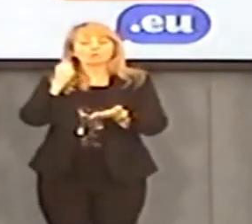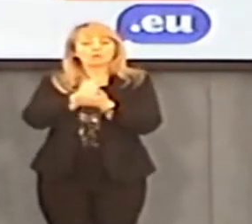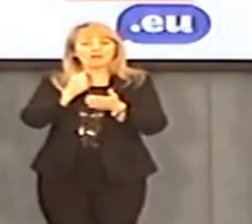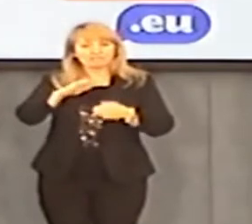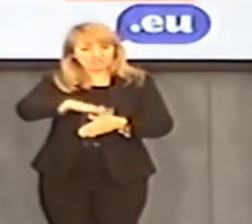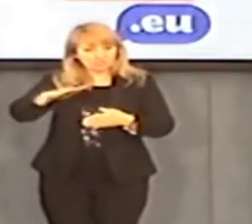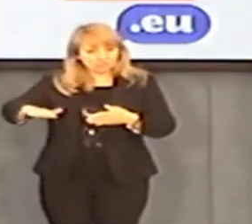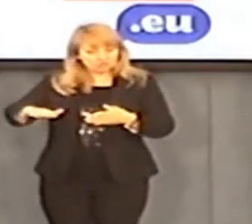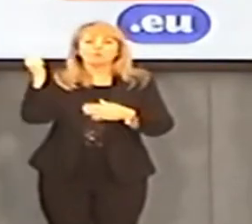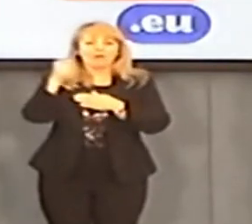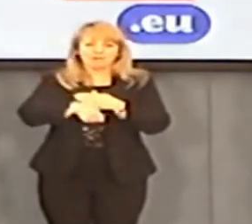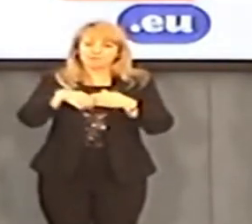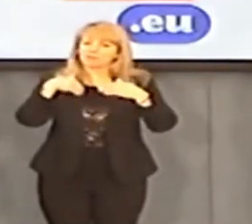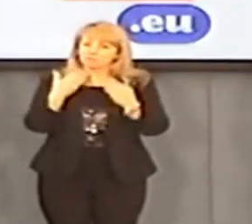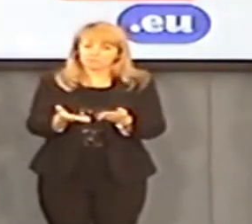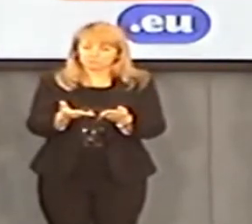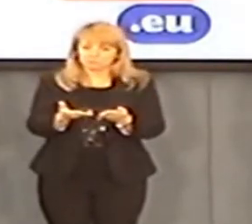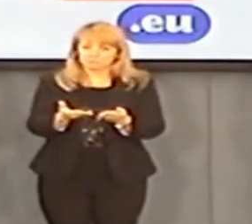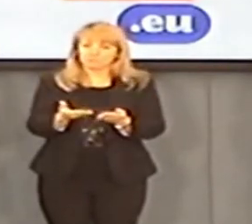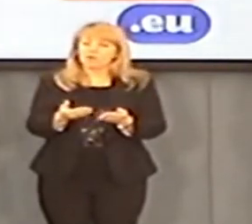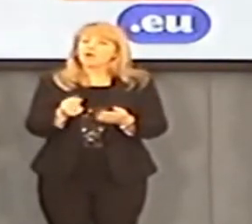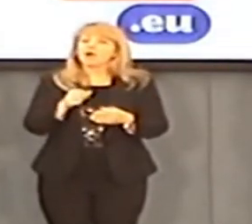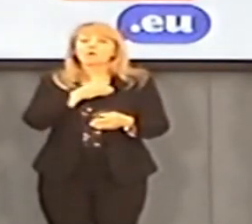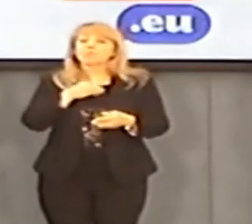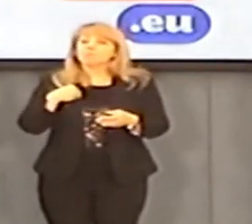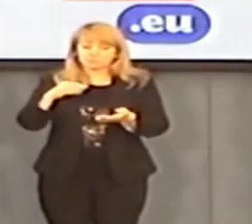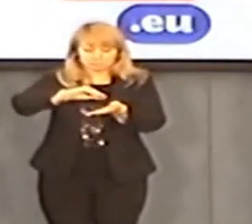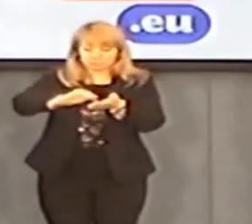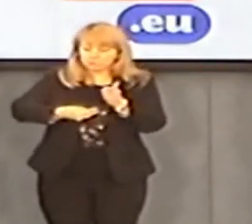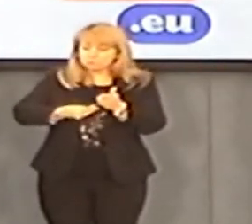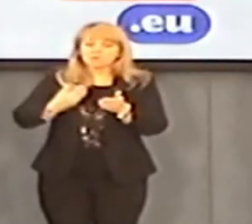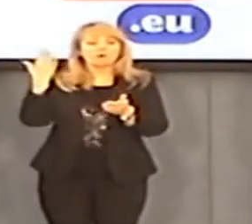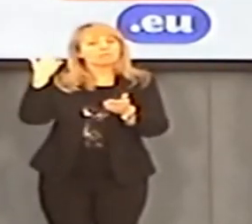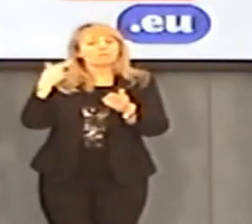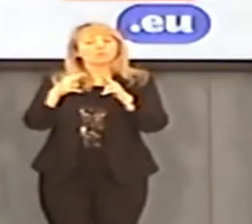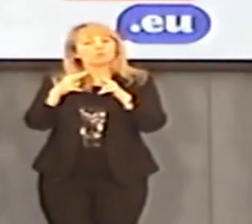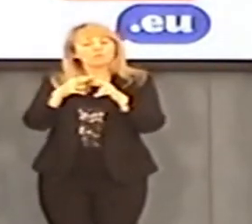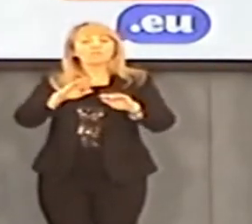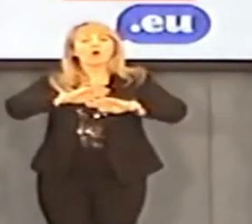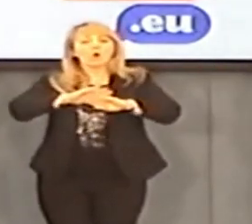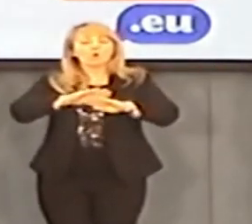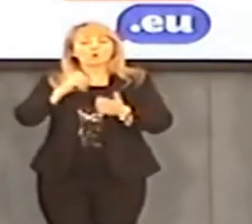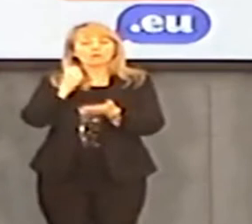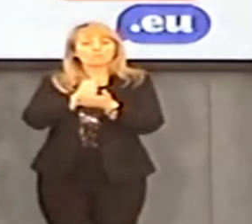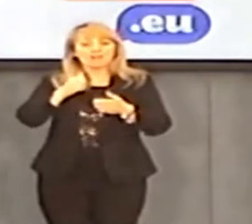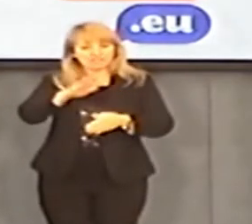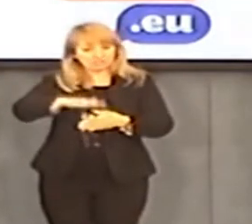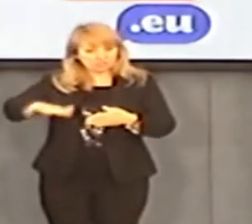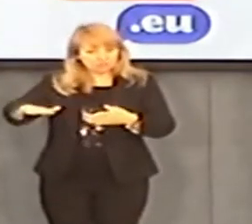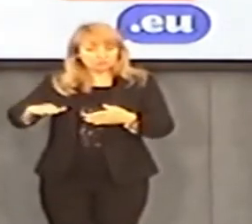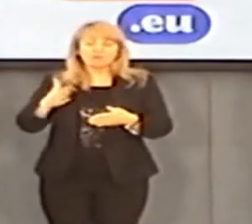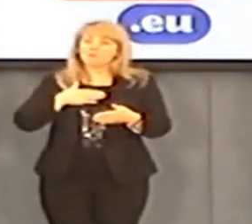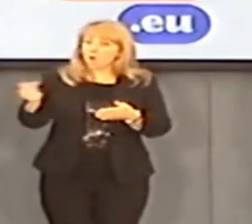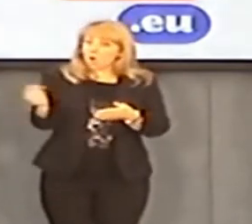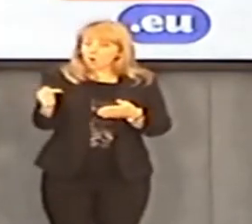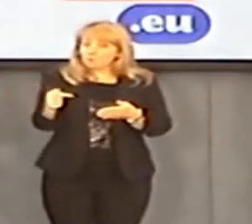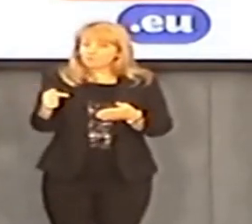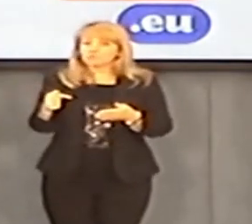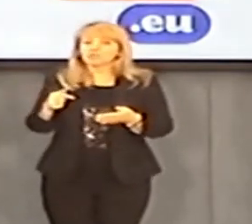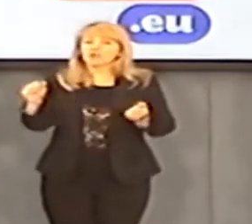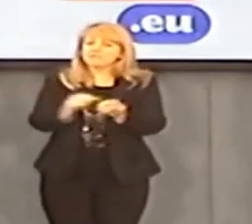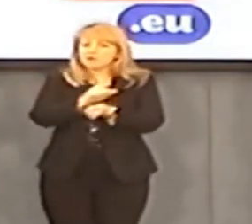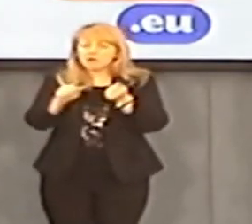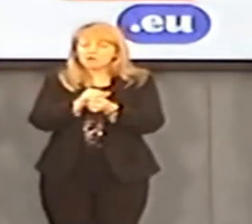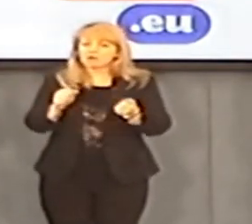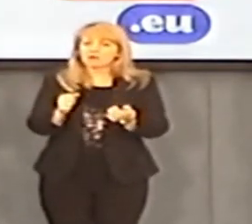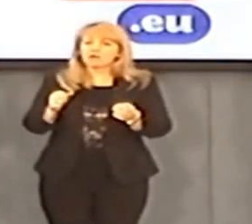Mało tego, ponieważ Polska podpisała konwencję o ochronie praw dziecka, w której zobowiązała się do walki z